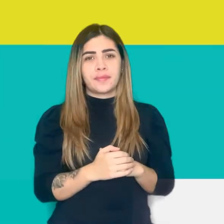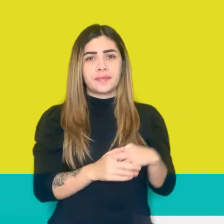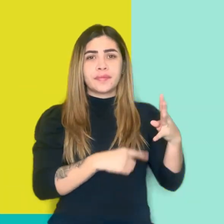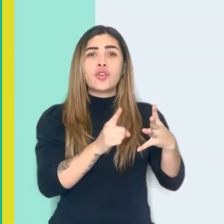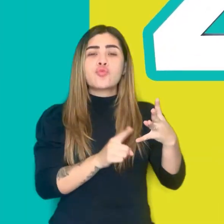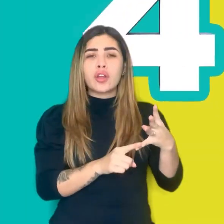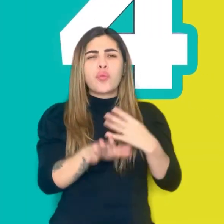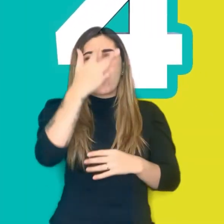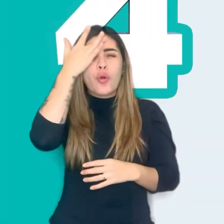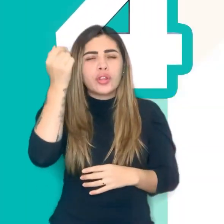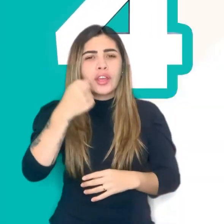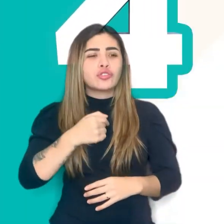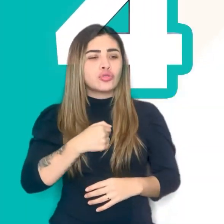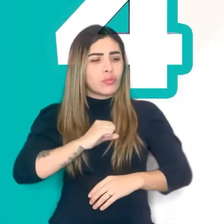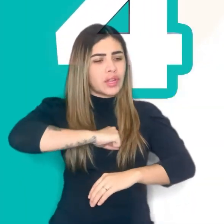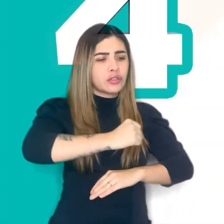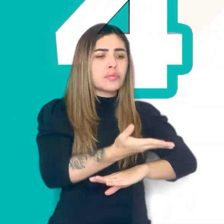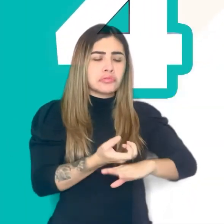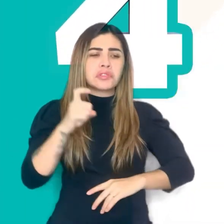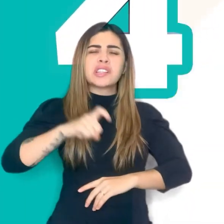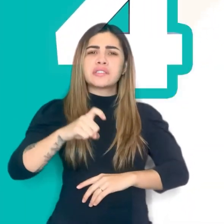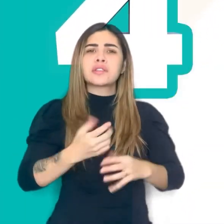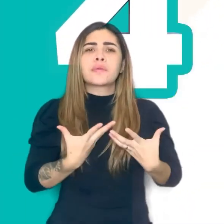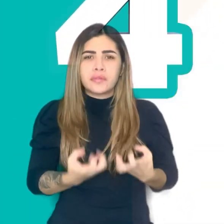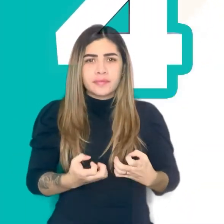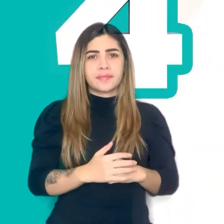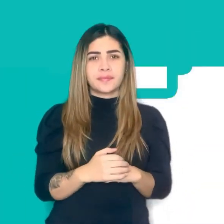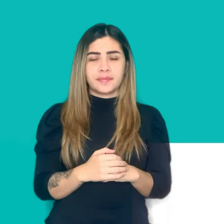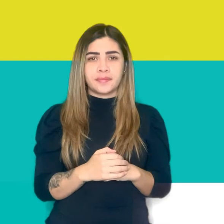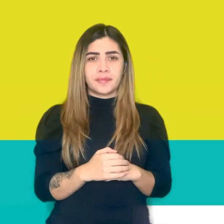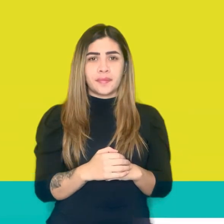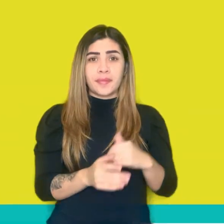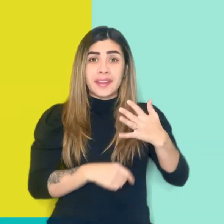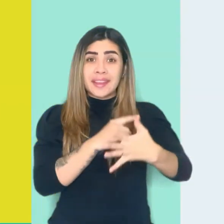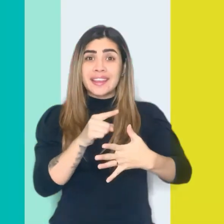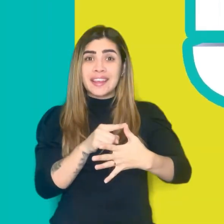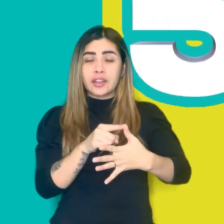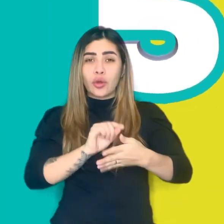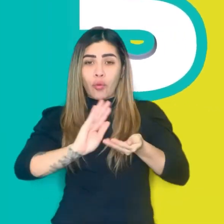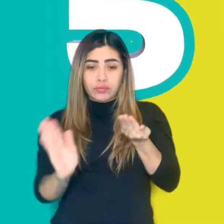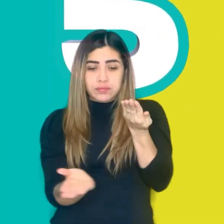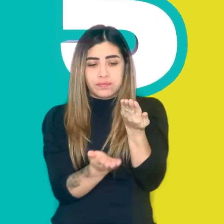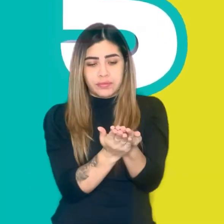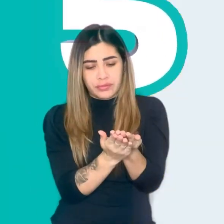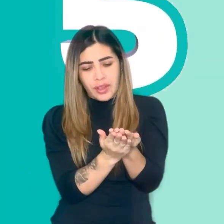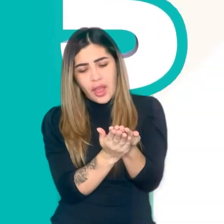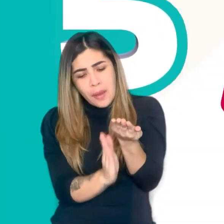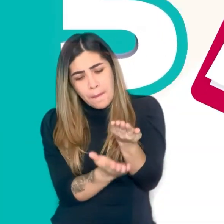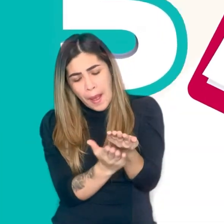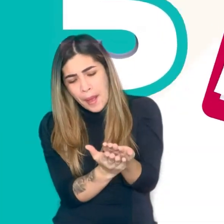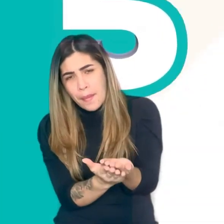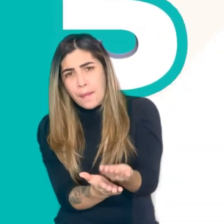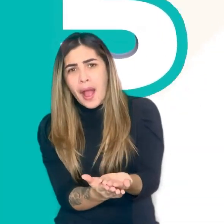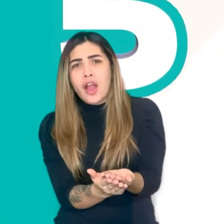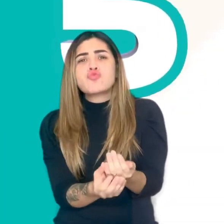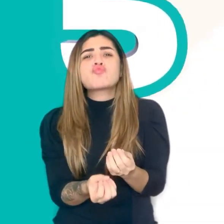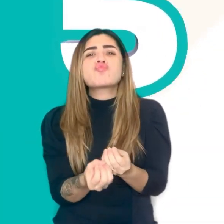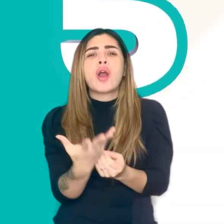Cuarto, los hechos o razones que motivan tu petición. Quinto, descripción de los documentos que presentas para sustentar tu